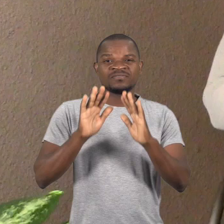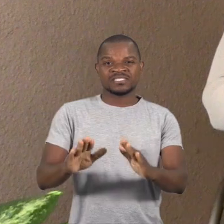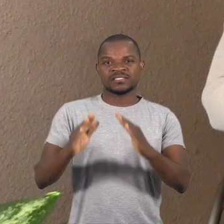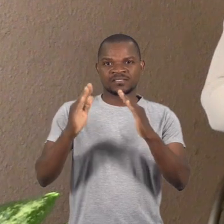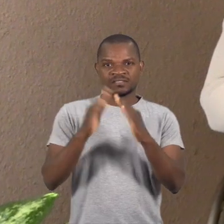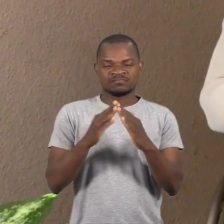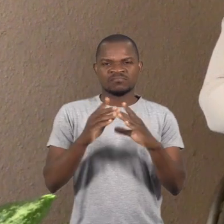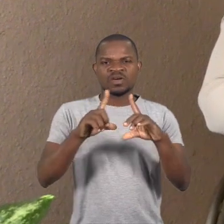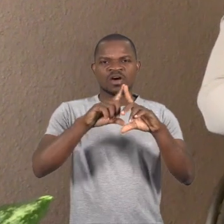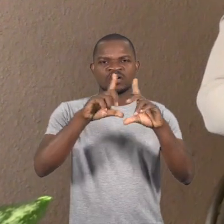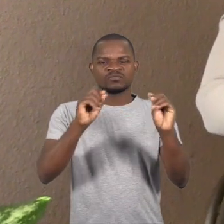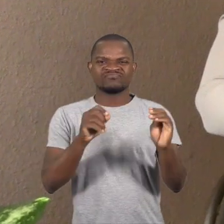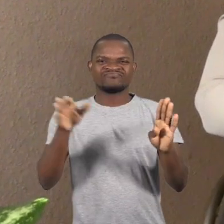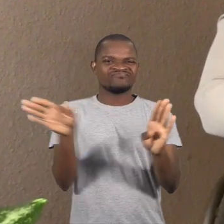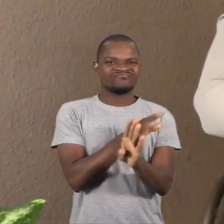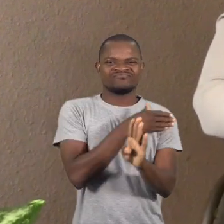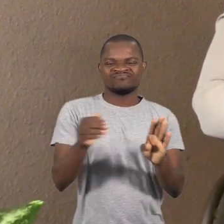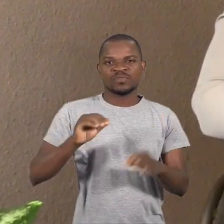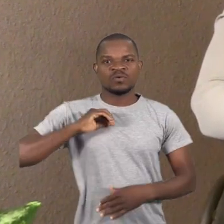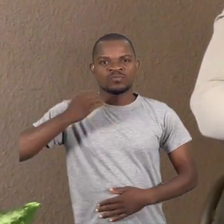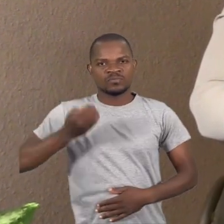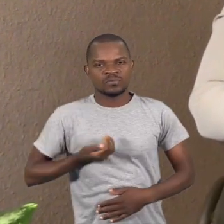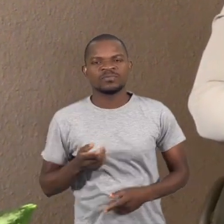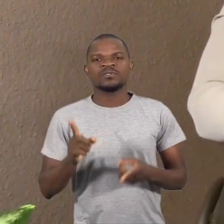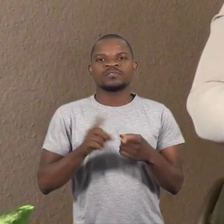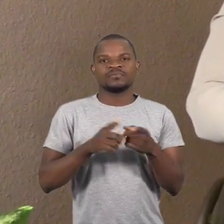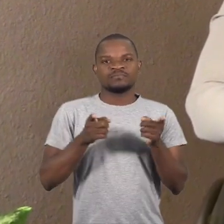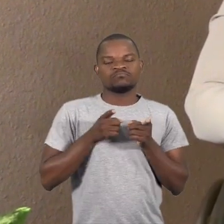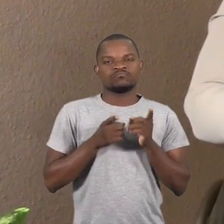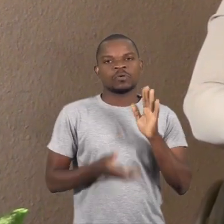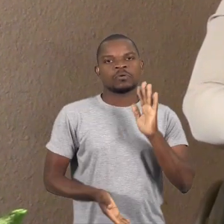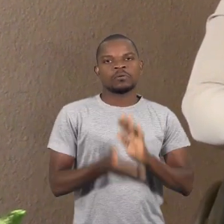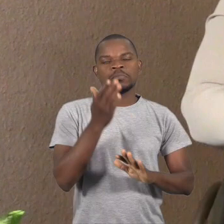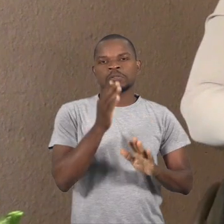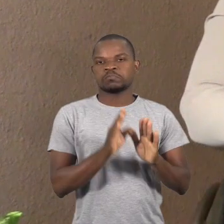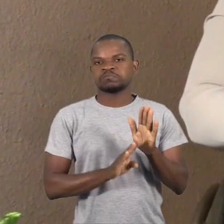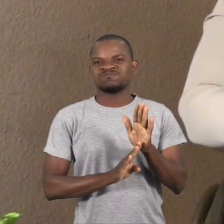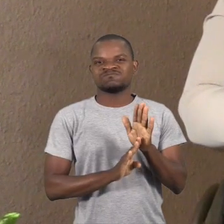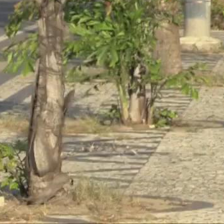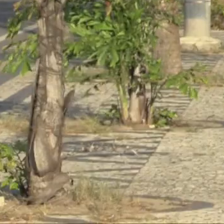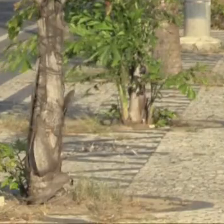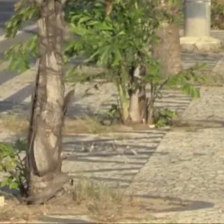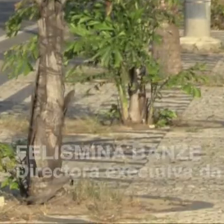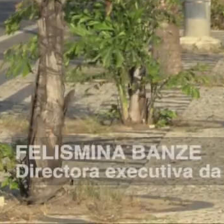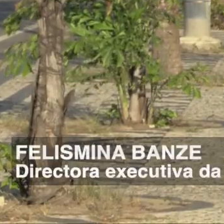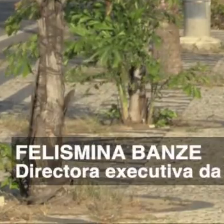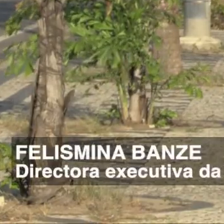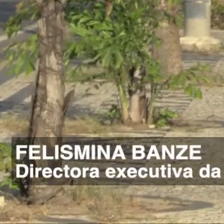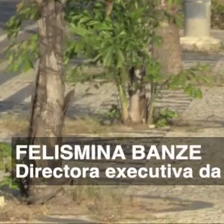Em situações de crise, os casos de violência contra as mulheres e raparigas tendem a aumentar. As mulheres com deficiência são